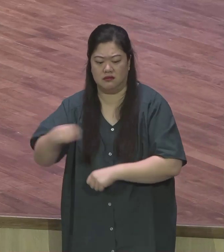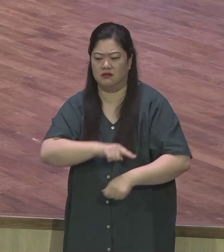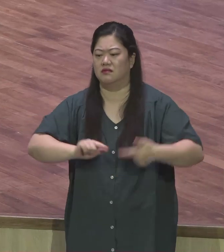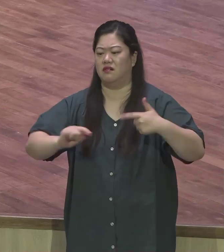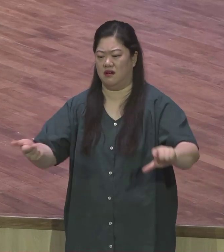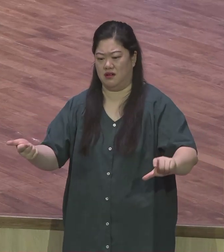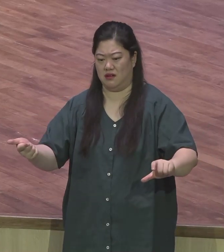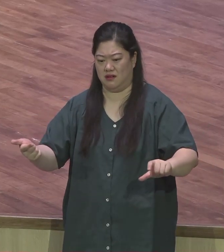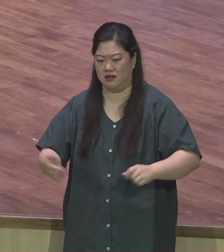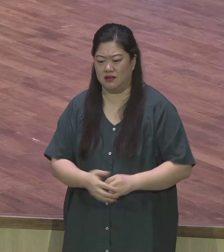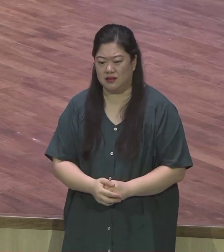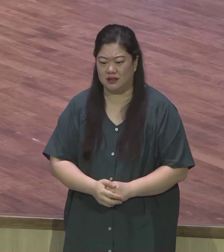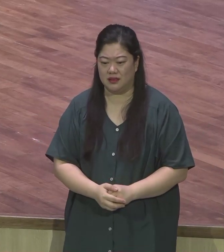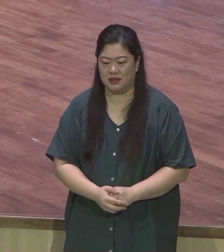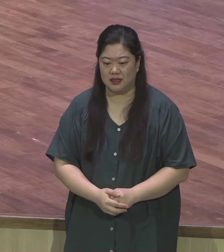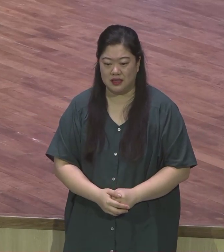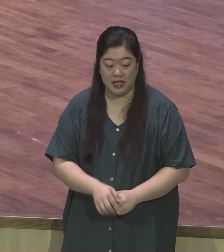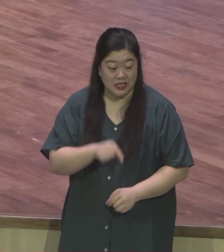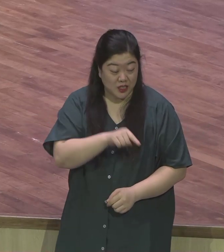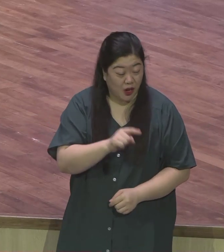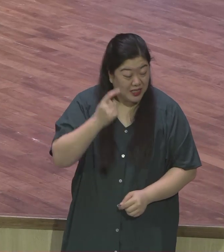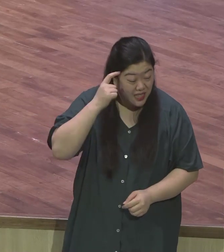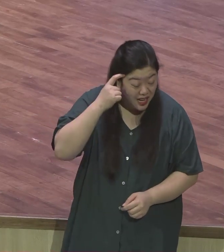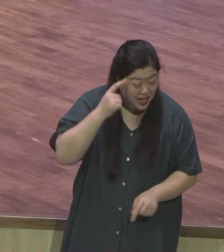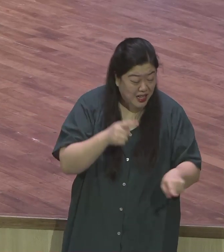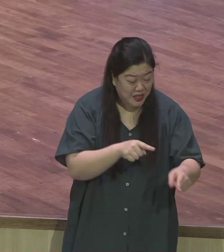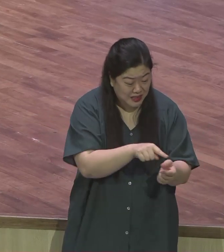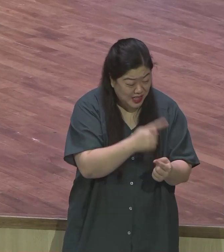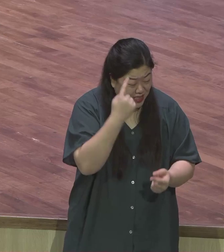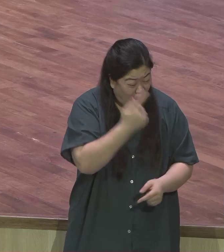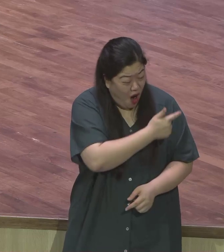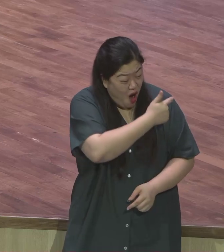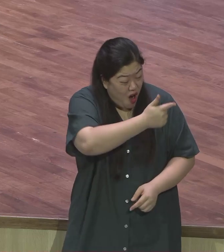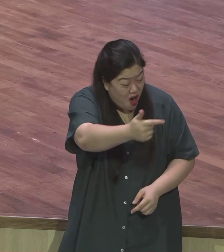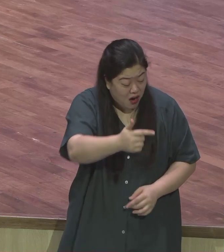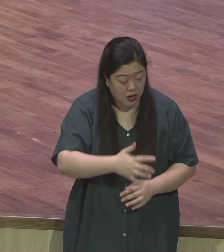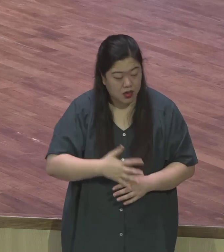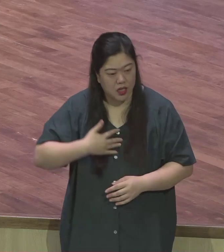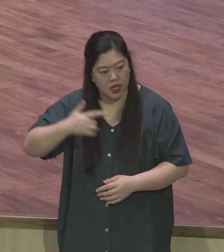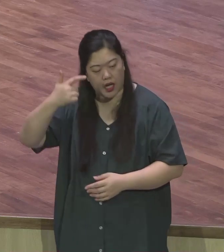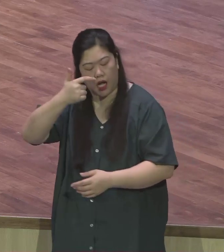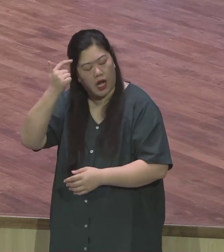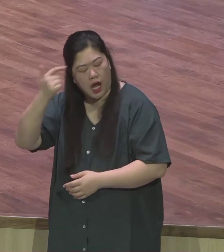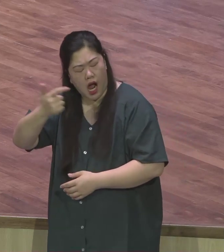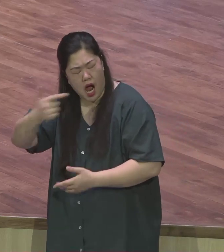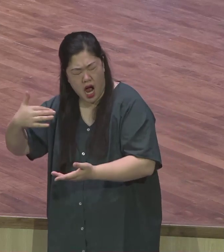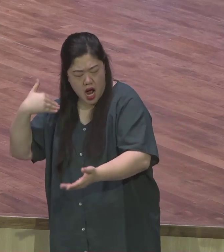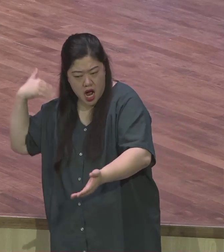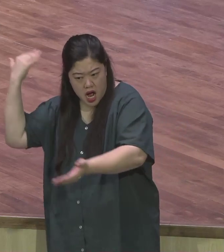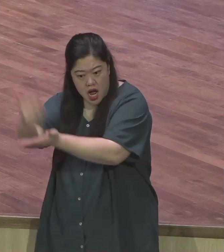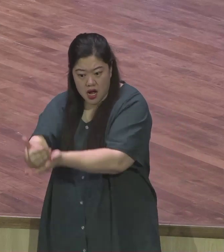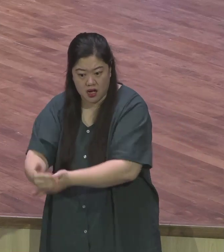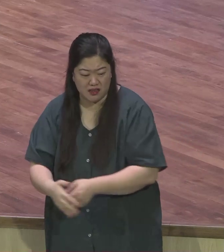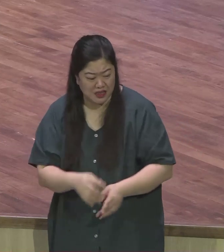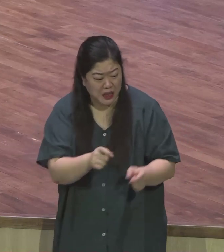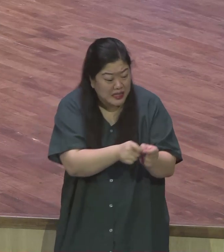길보다 높고 내 생각은 너희의 생각보다 높다라고 말씀하셨습니다 그럼에도 불구하고 많은 기독신자들이